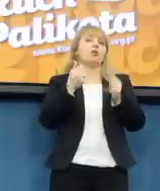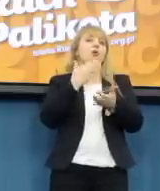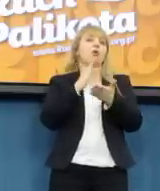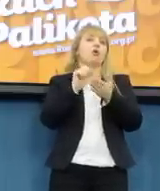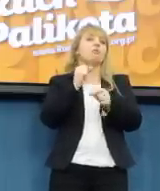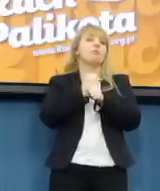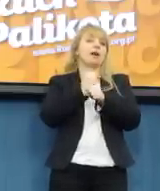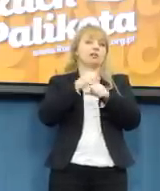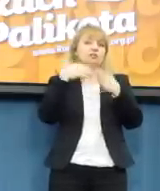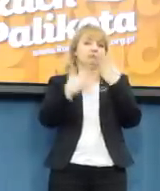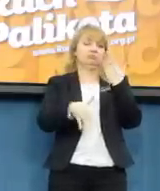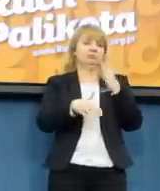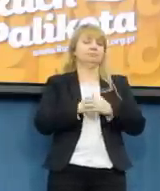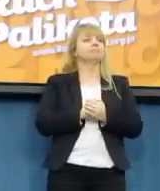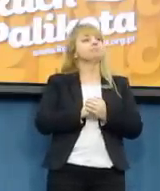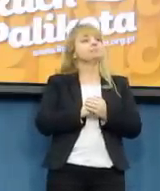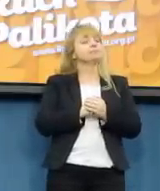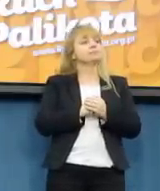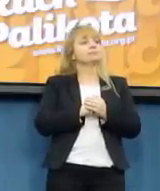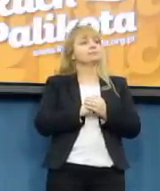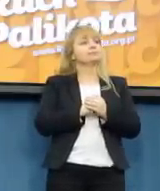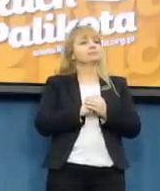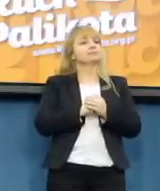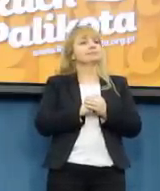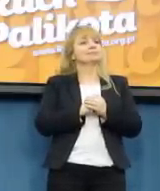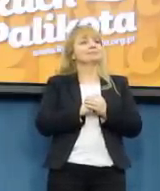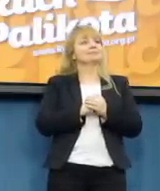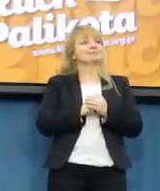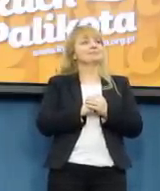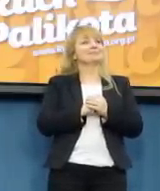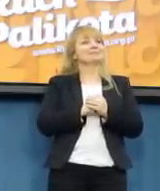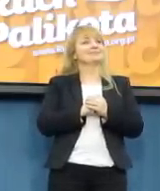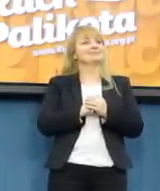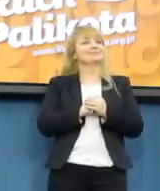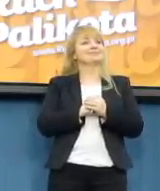Jeśli nie ma pytań, to dziękujemy. Albo jak są pytania, to odpowiadamy.